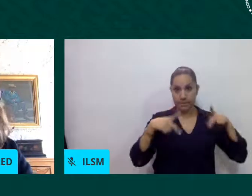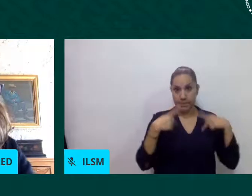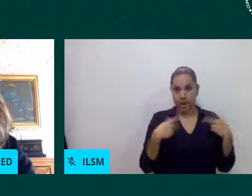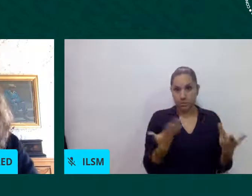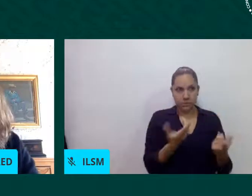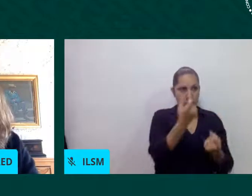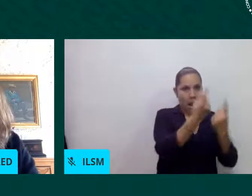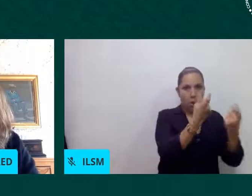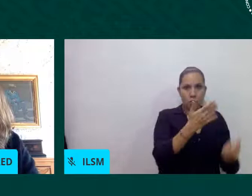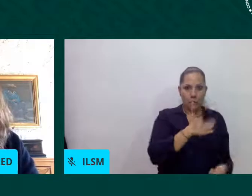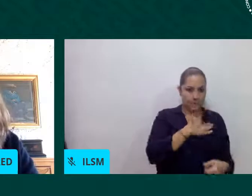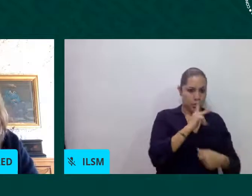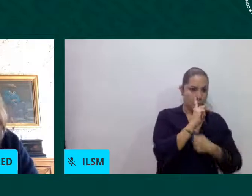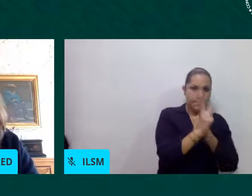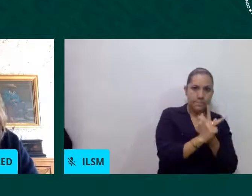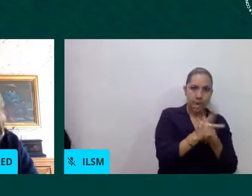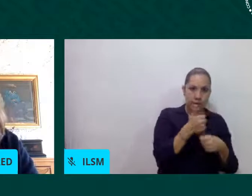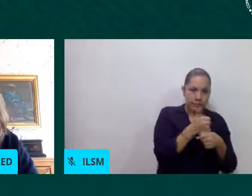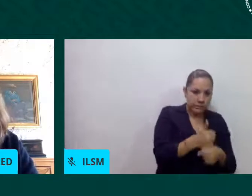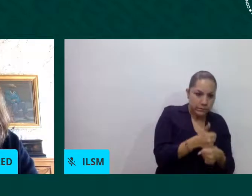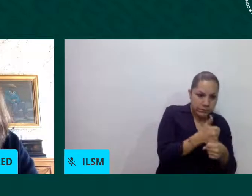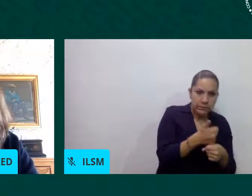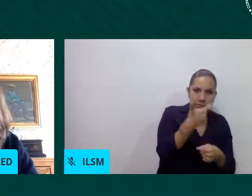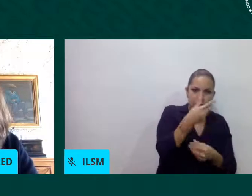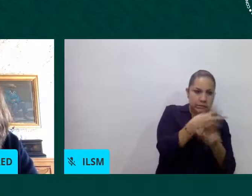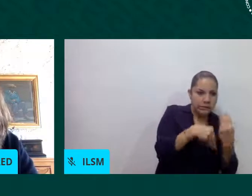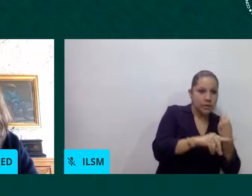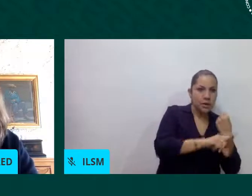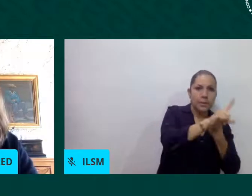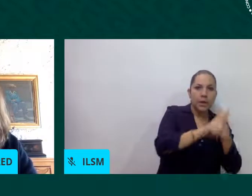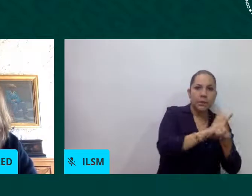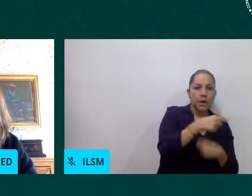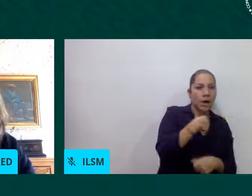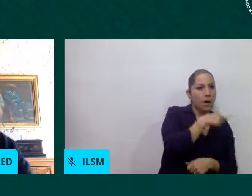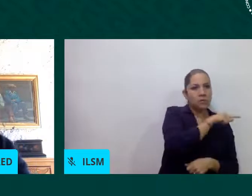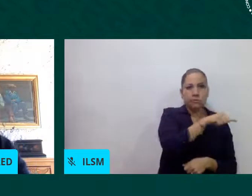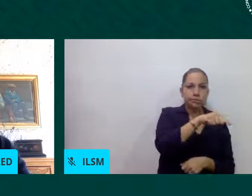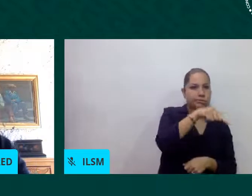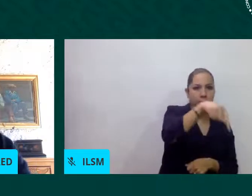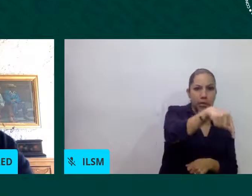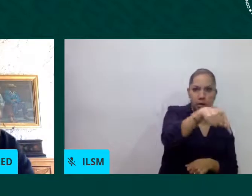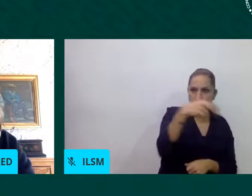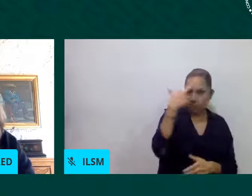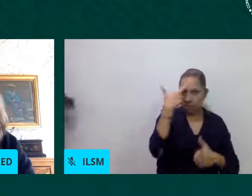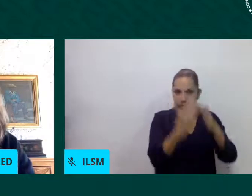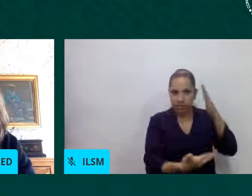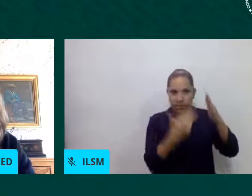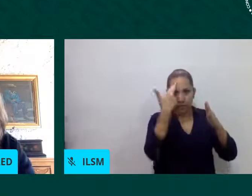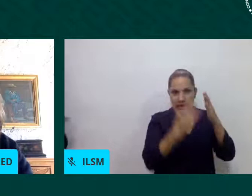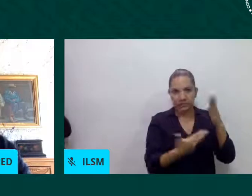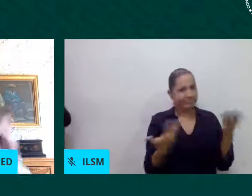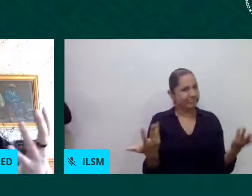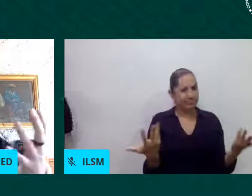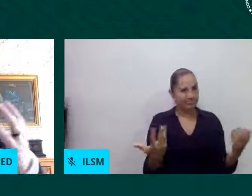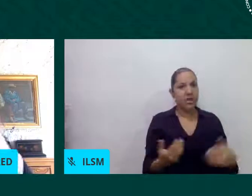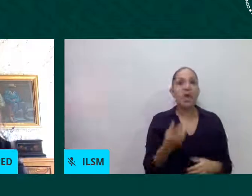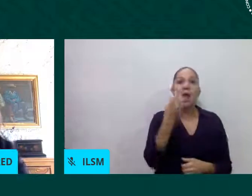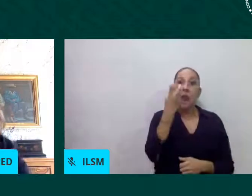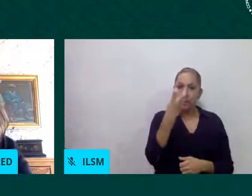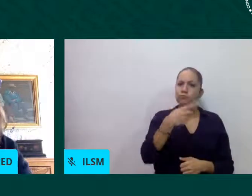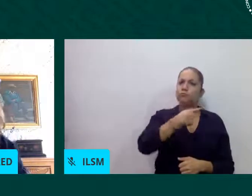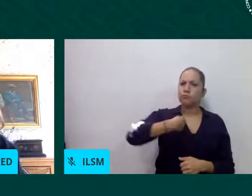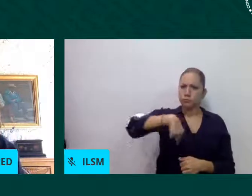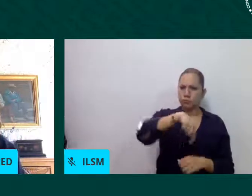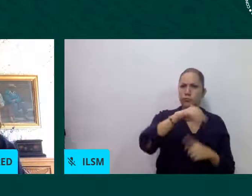supuesto tenemos campañas permanentes de sensibilización con respecto a las personas migrantes pero ahora